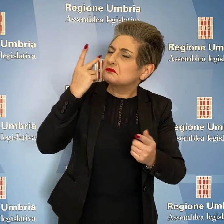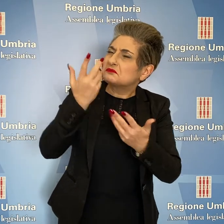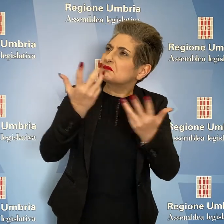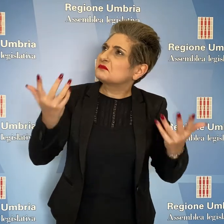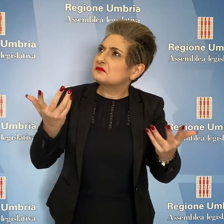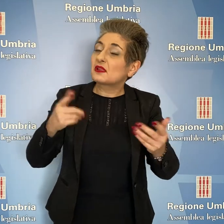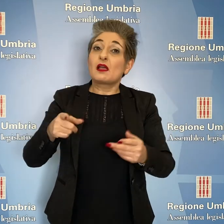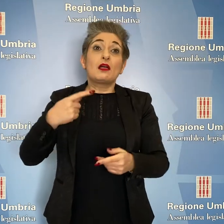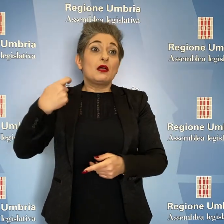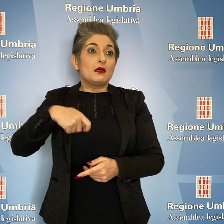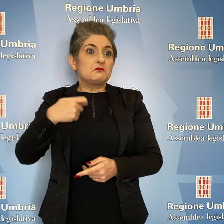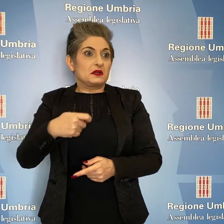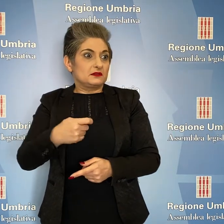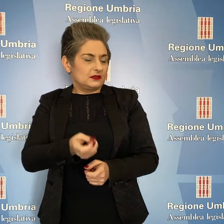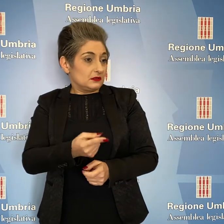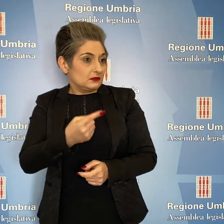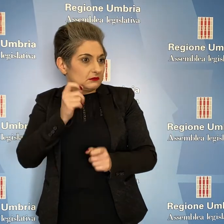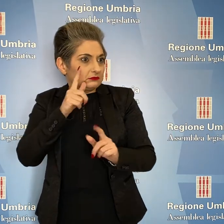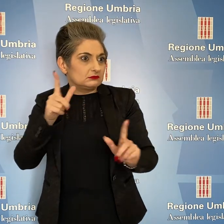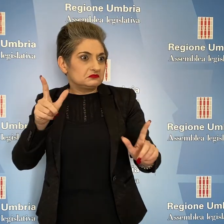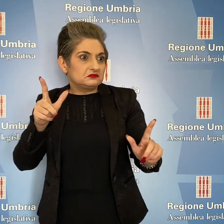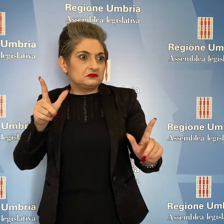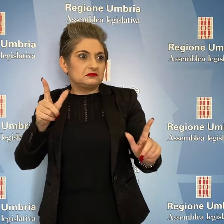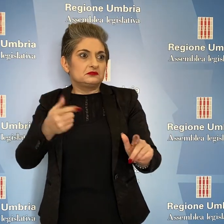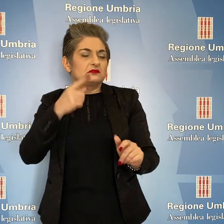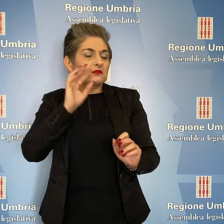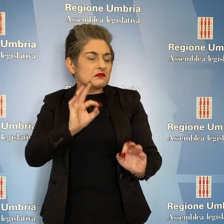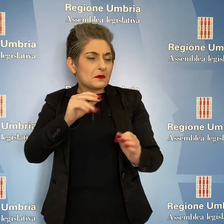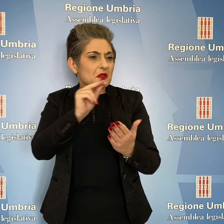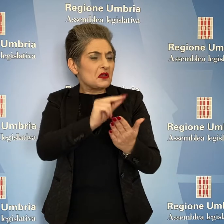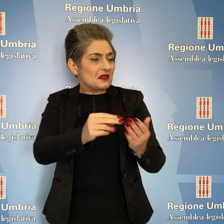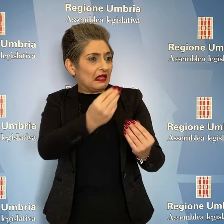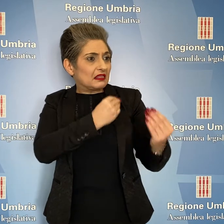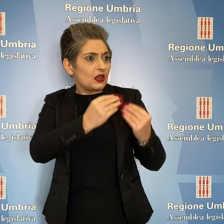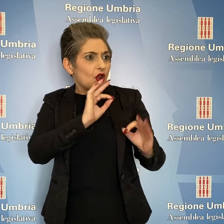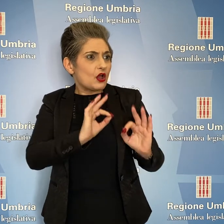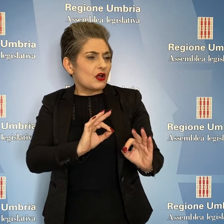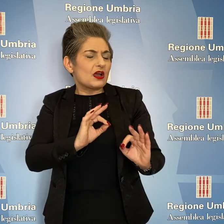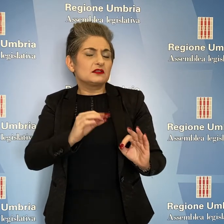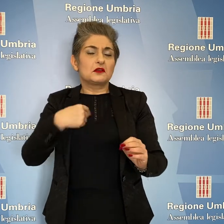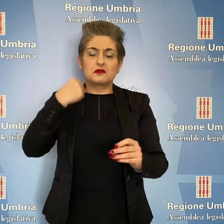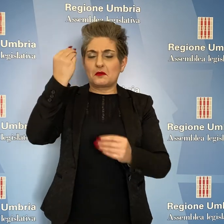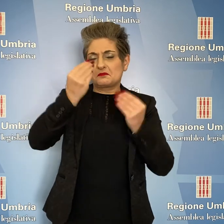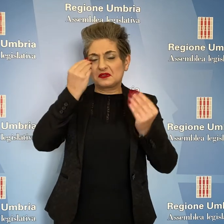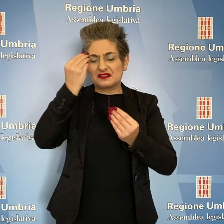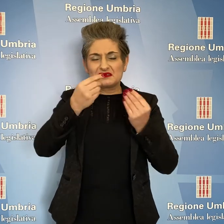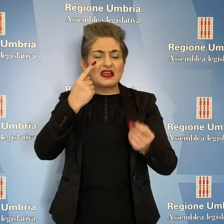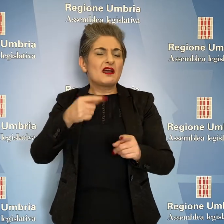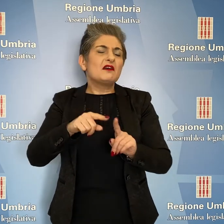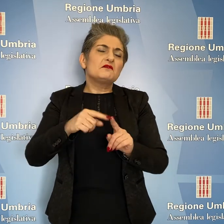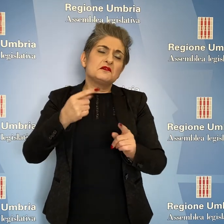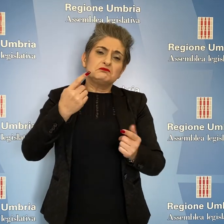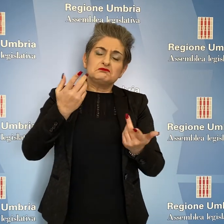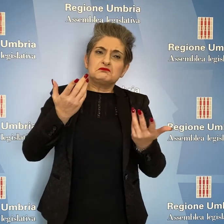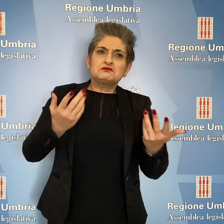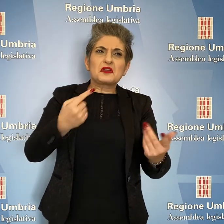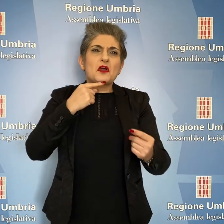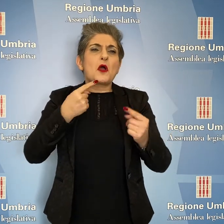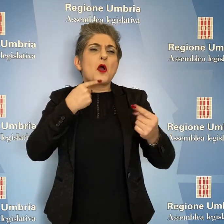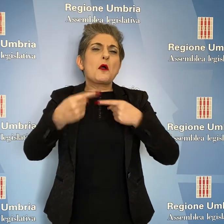Donatella Tesei ha detto di provare sconcerto per quanto scritto nell'interrogazione. Pensavo, ha osservato, che la polemica